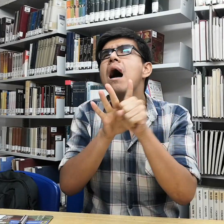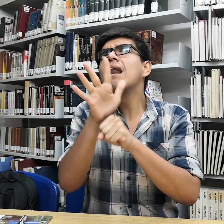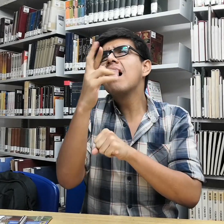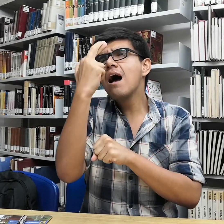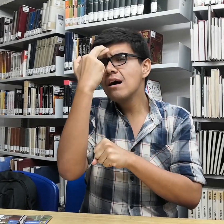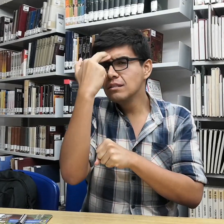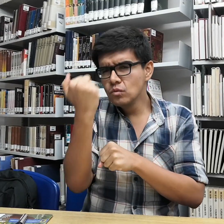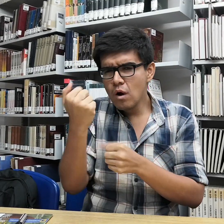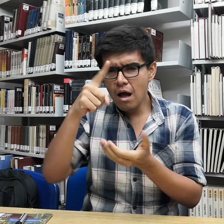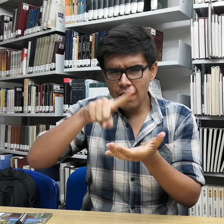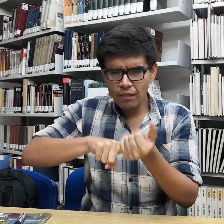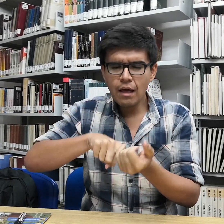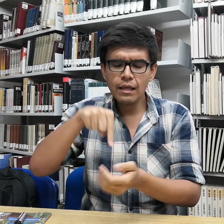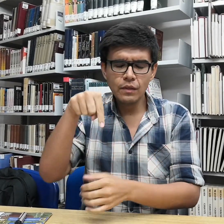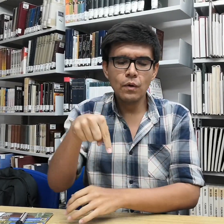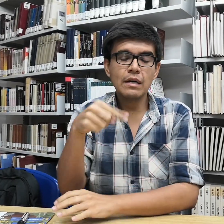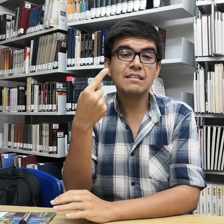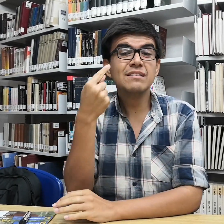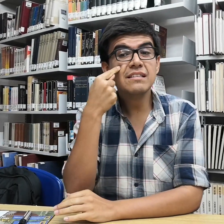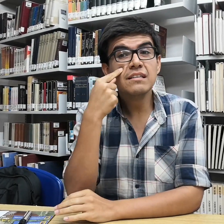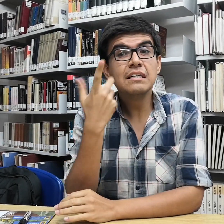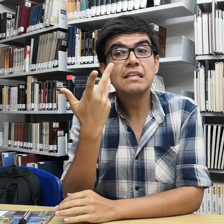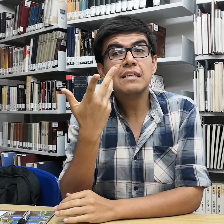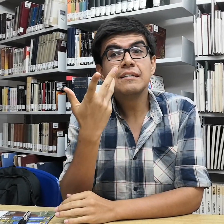aclarar la situación y cuál es la razón de que yo esté aquí.